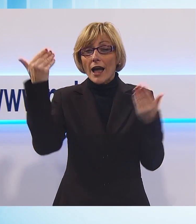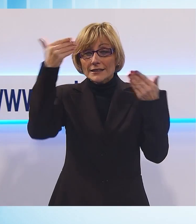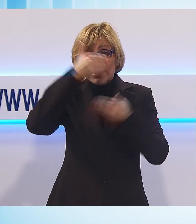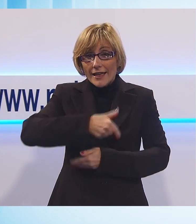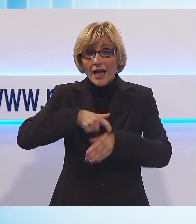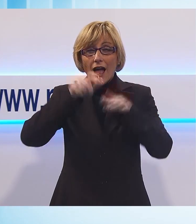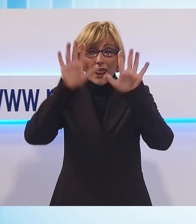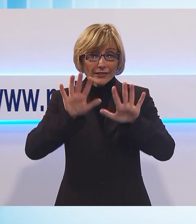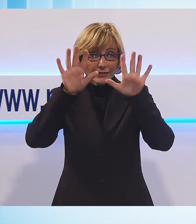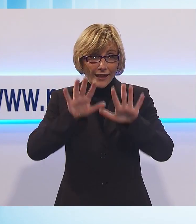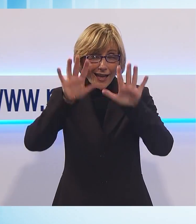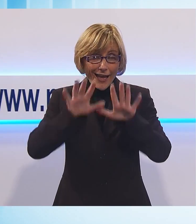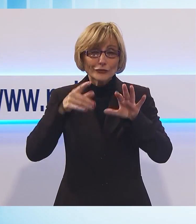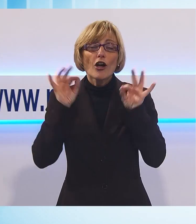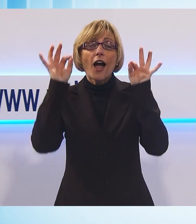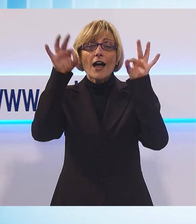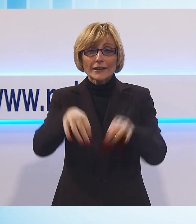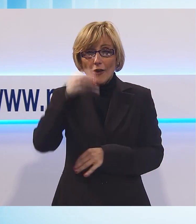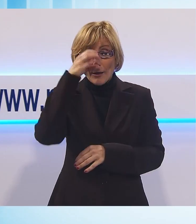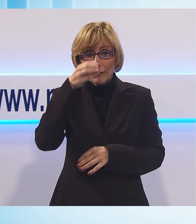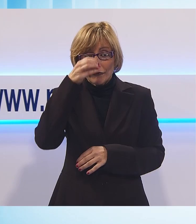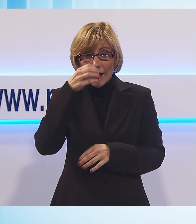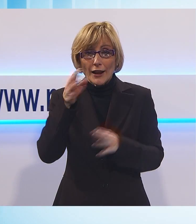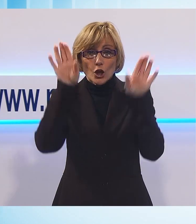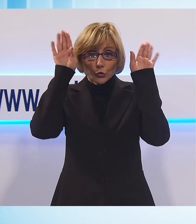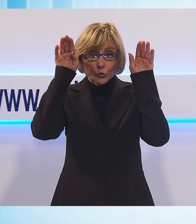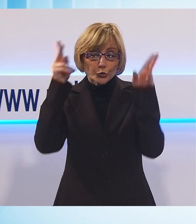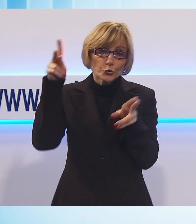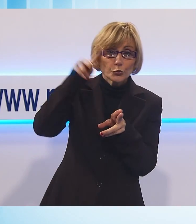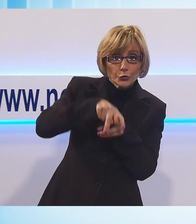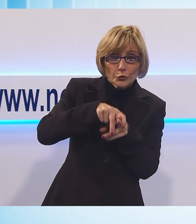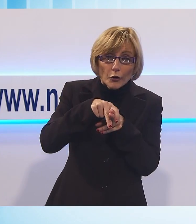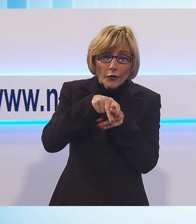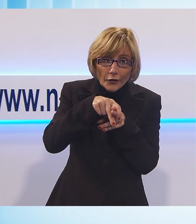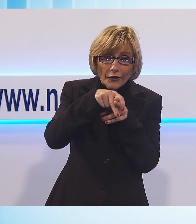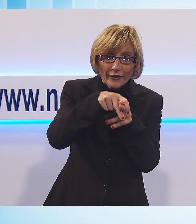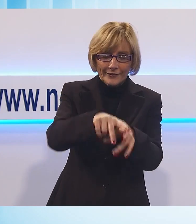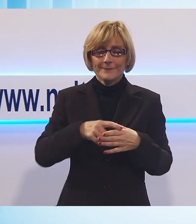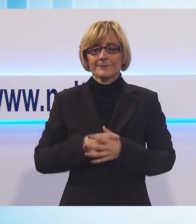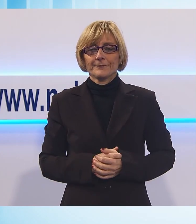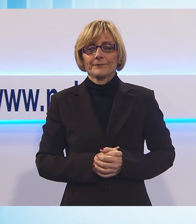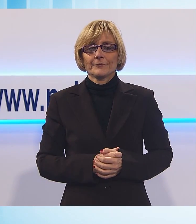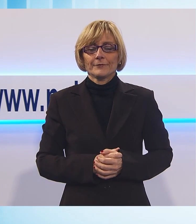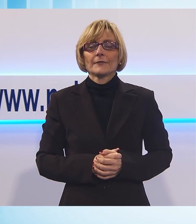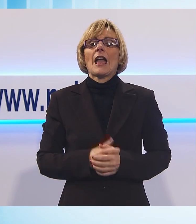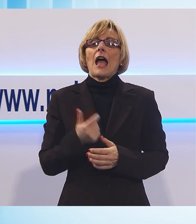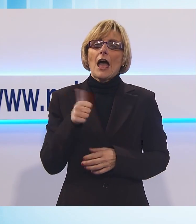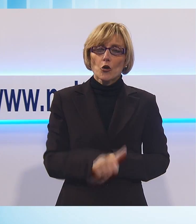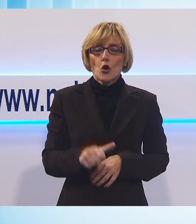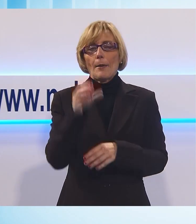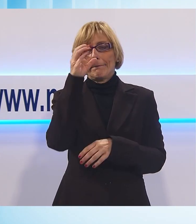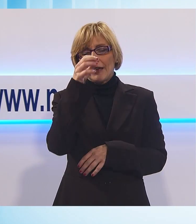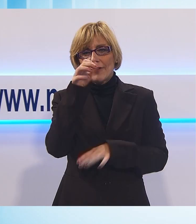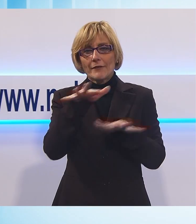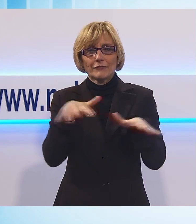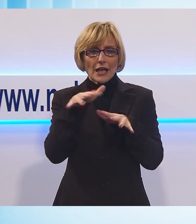con un moderno ciuchino. E ancora in tema di Befana, a partire da Viareggio ce ne sono tantissime anche in